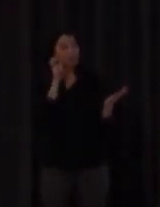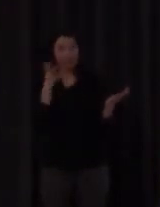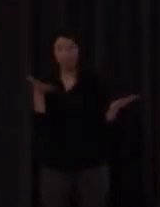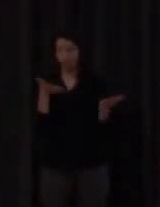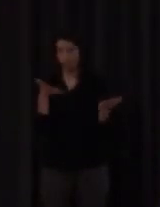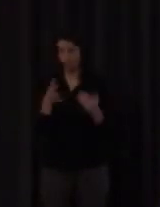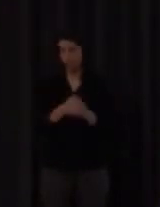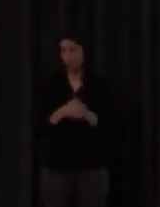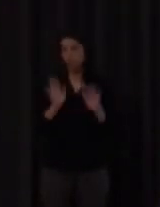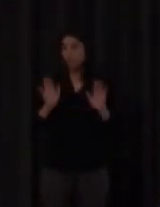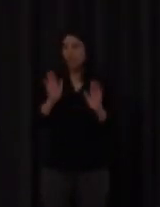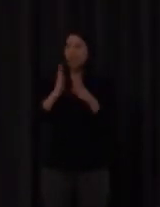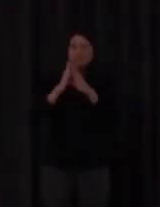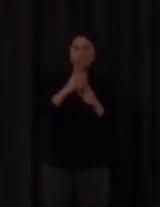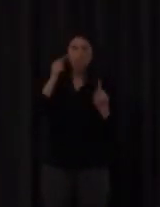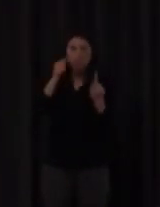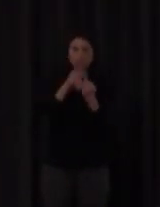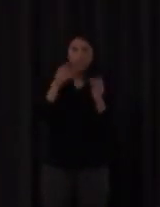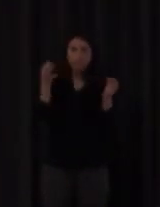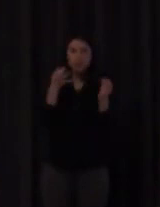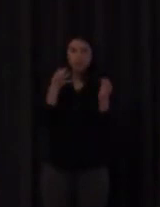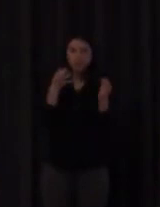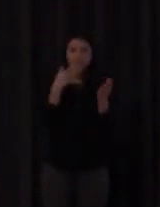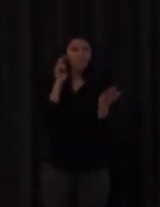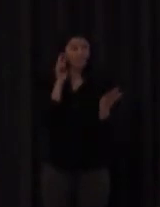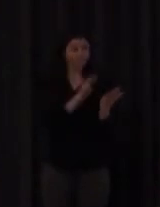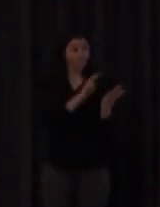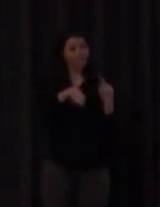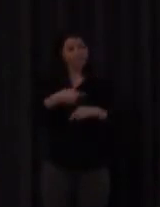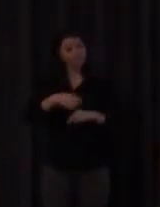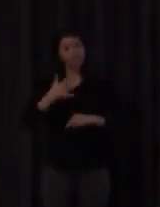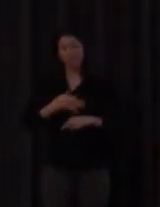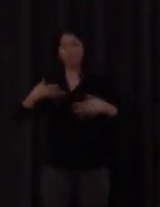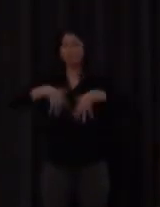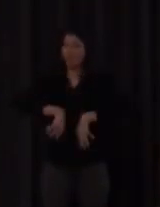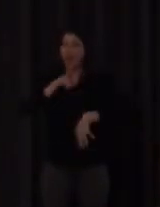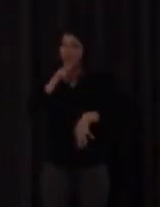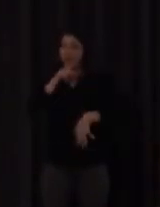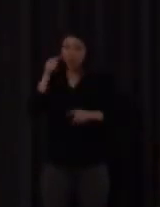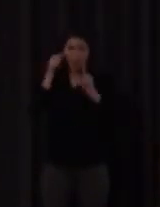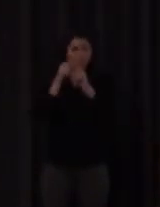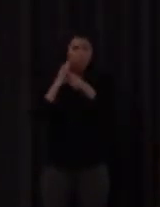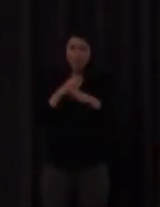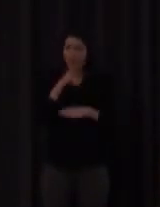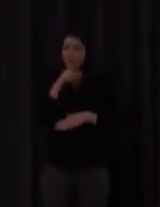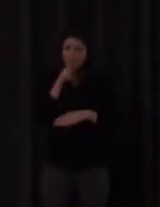pensado en última instancia en hablar en hablar y en hablar ¿de acuerdo? traigo aquí un ejemplo que encontré hace algunos